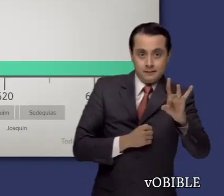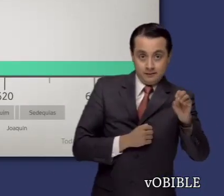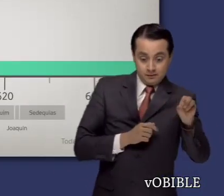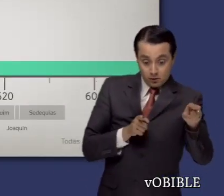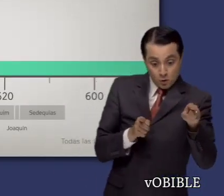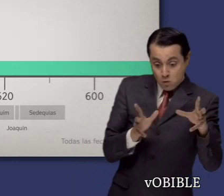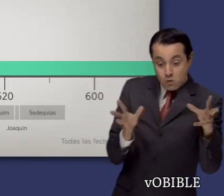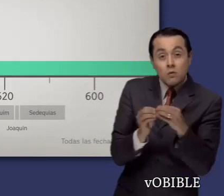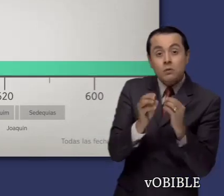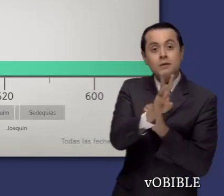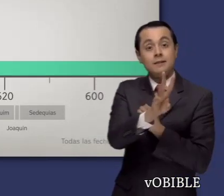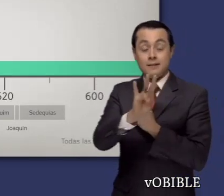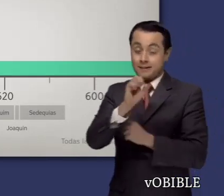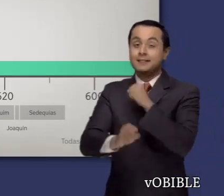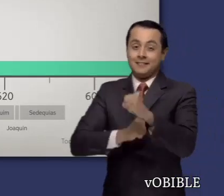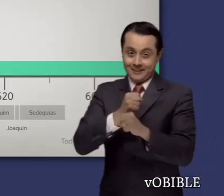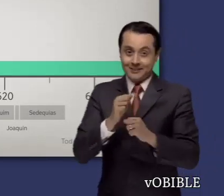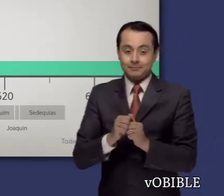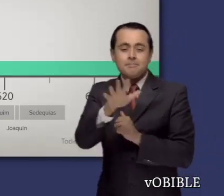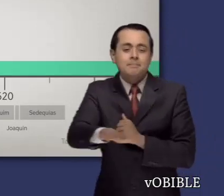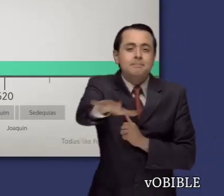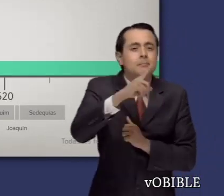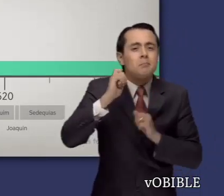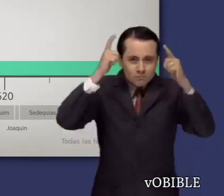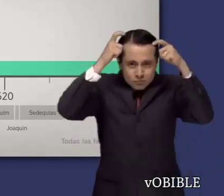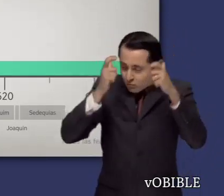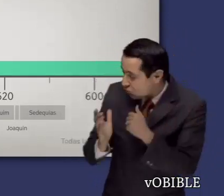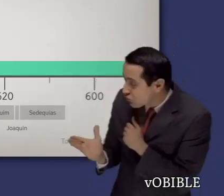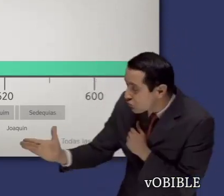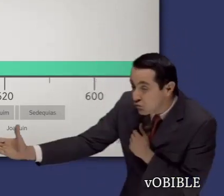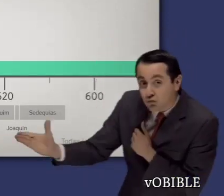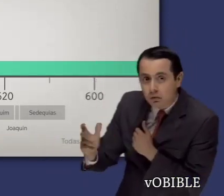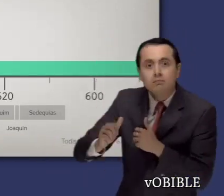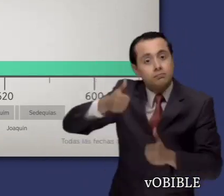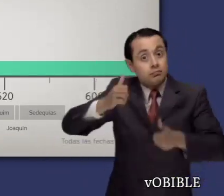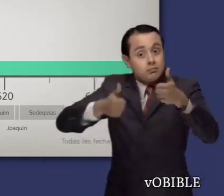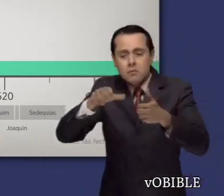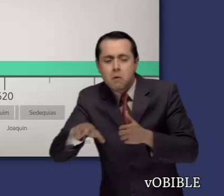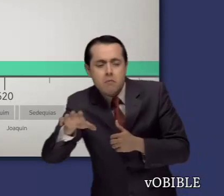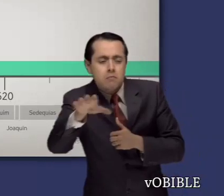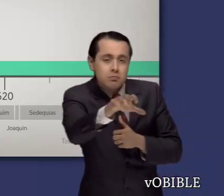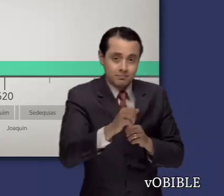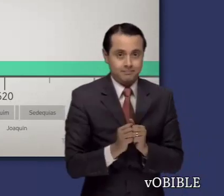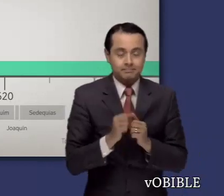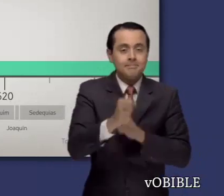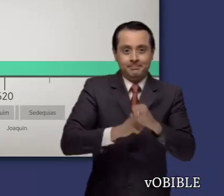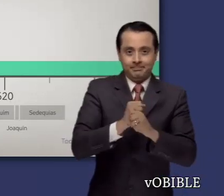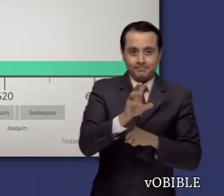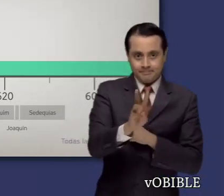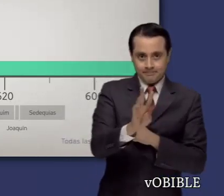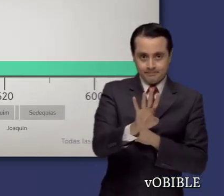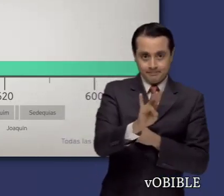durante el reinado del buen rey Josías y el de los malvados reyes, Jehoacás, Jehoiakim, Joaquín